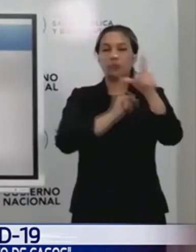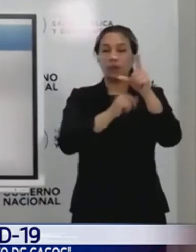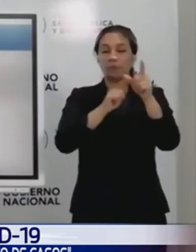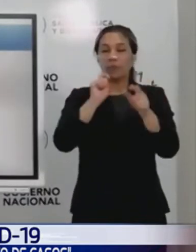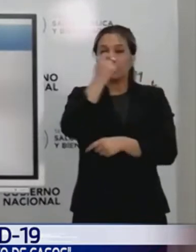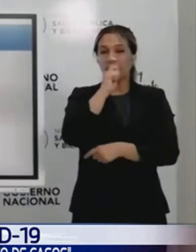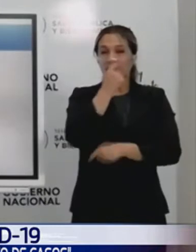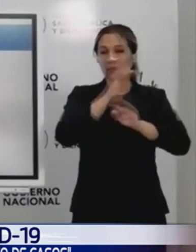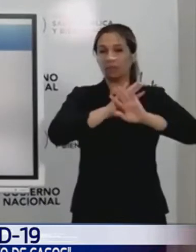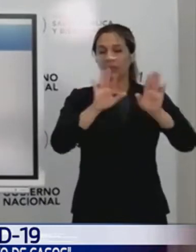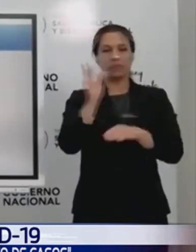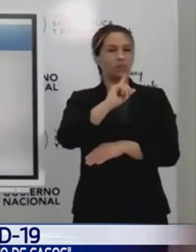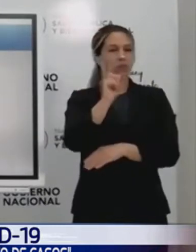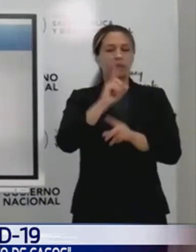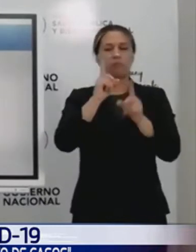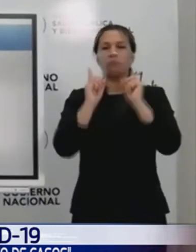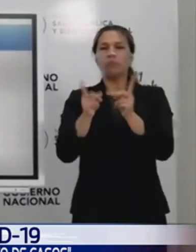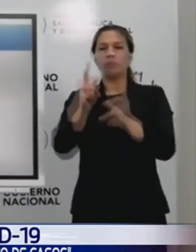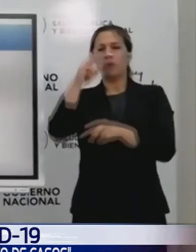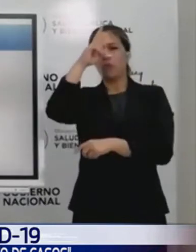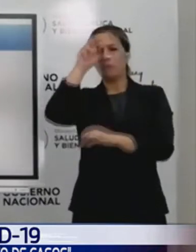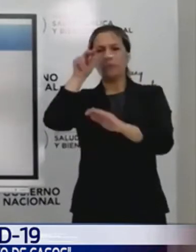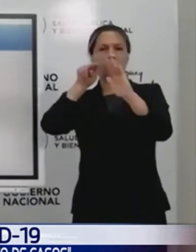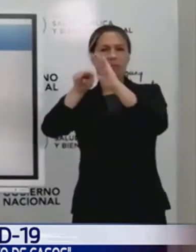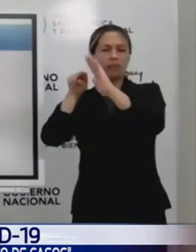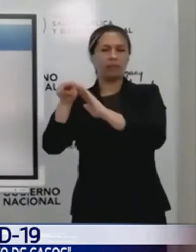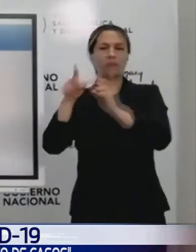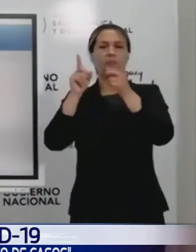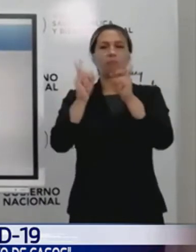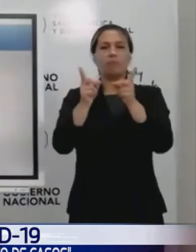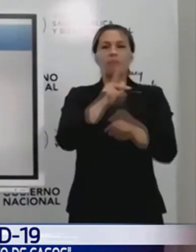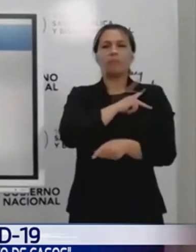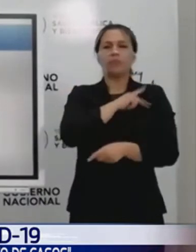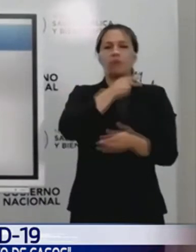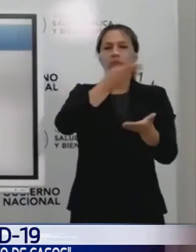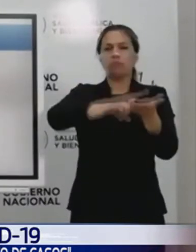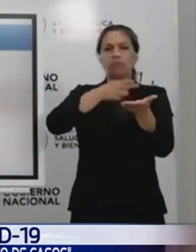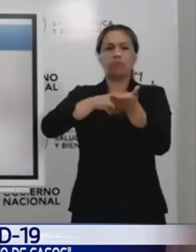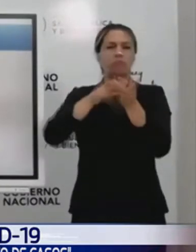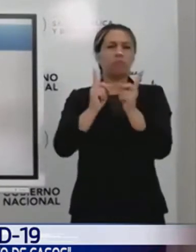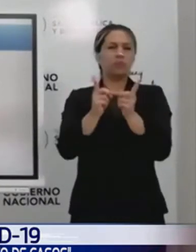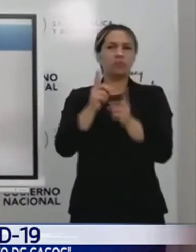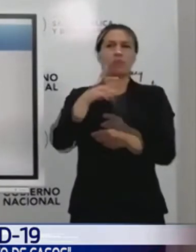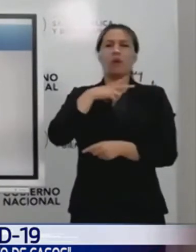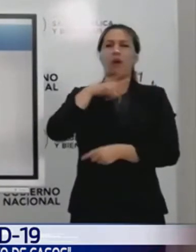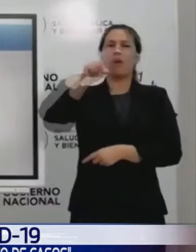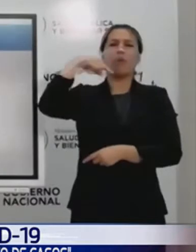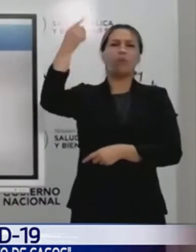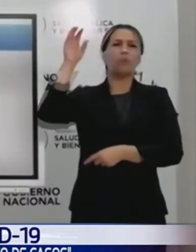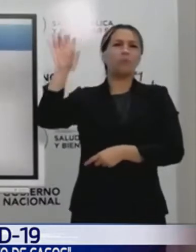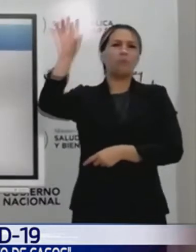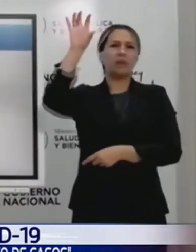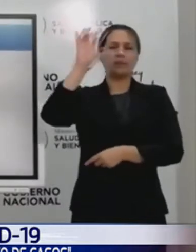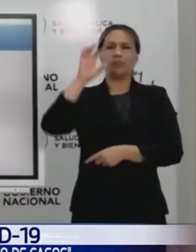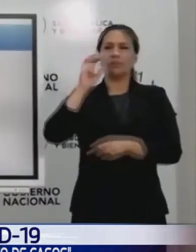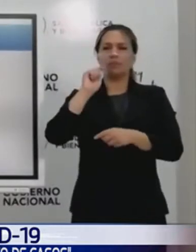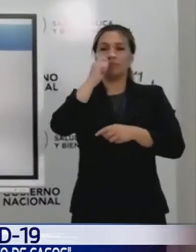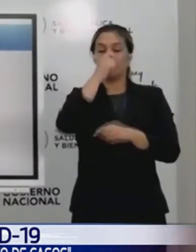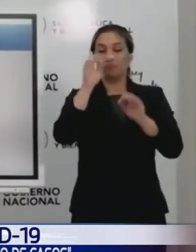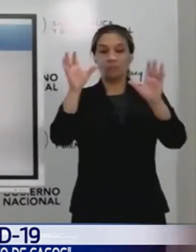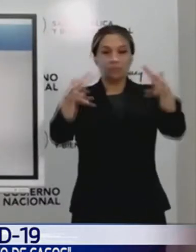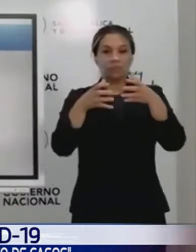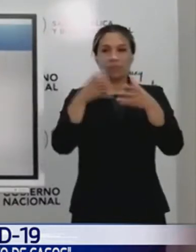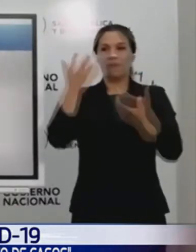Igual hay la misma cantidad de internados, la misma cantidad de fallecidos. Y eso no nos muestran hoy países que hacen 10 veces más test que nosotros, como